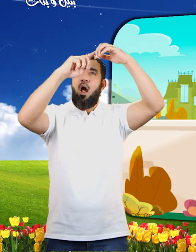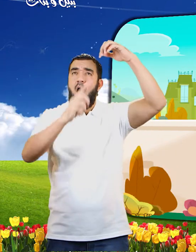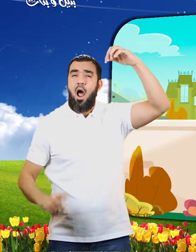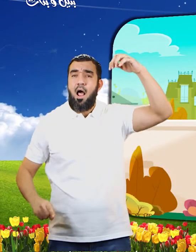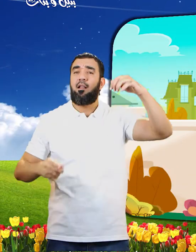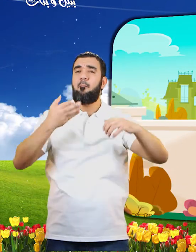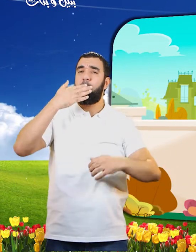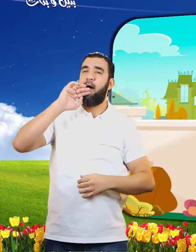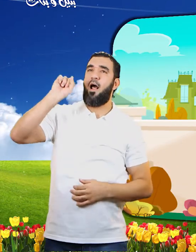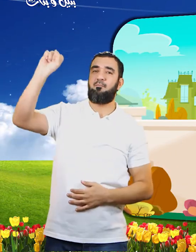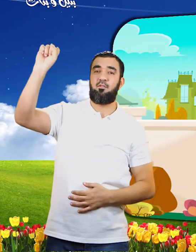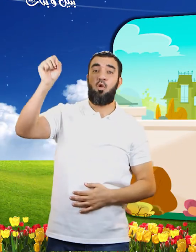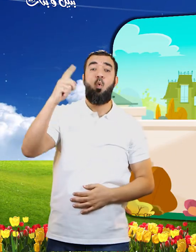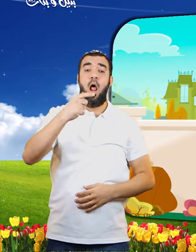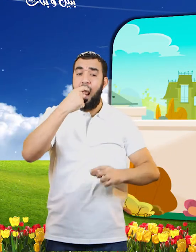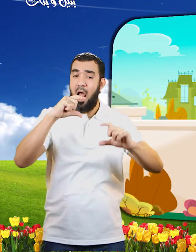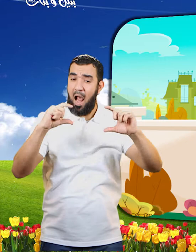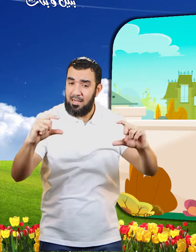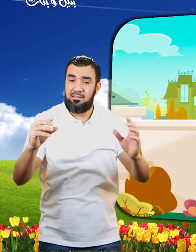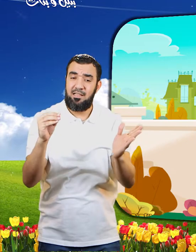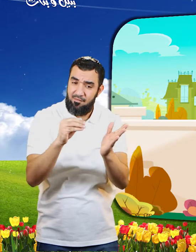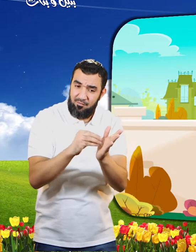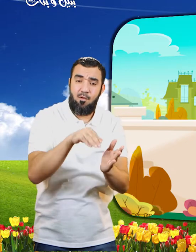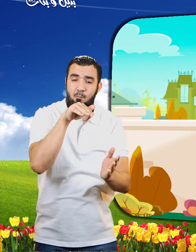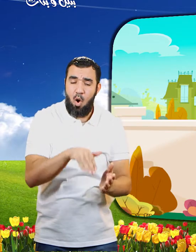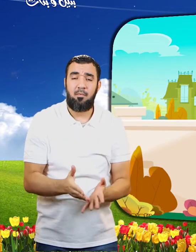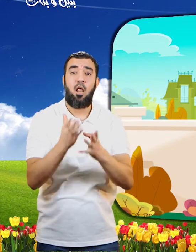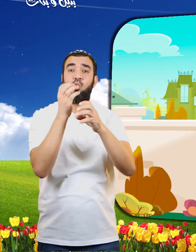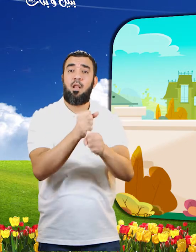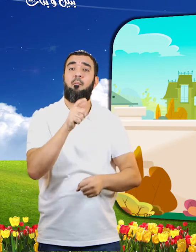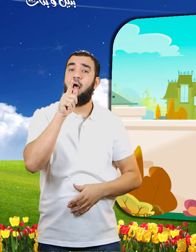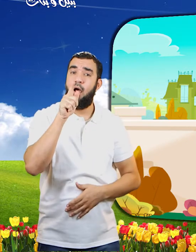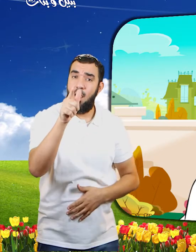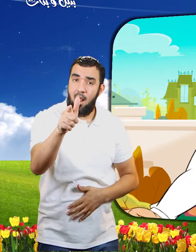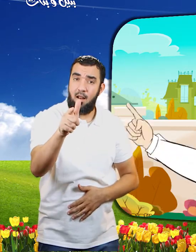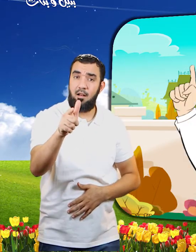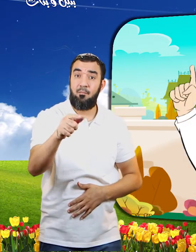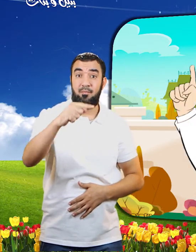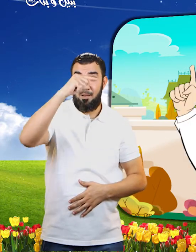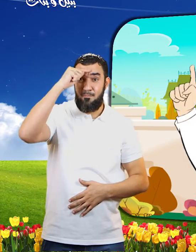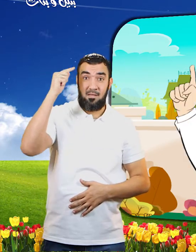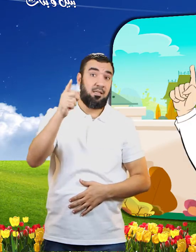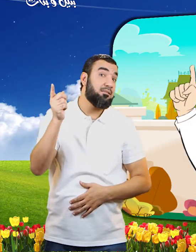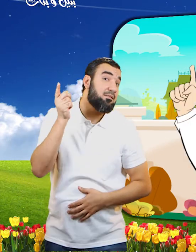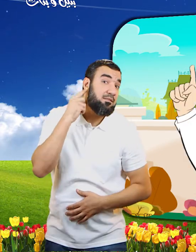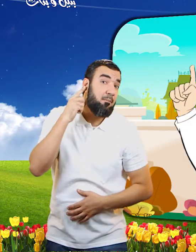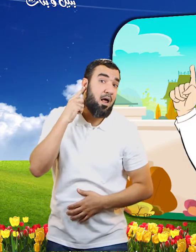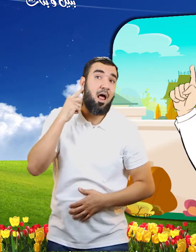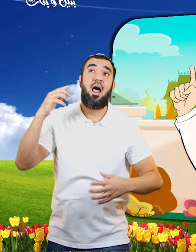أن الرسول صلى الله عليه وسلم قال إذا سمعتم الرعد فسبحه